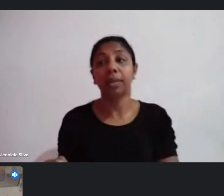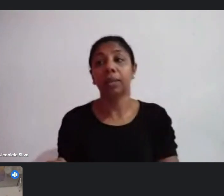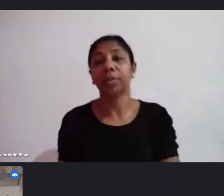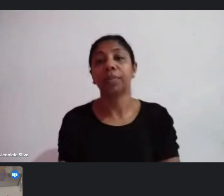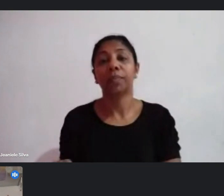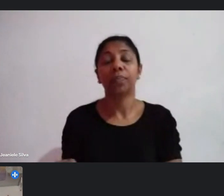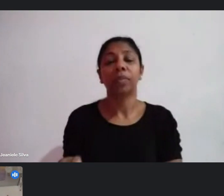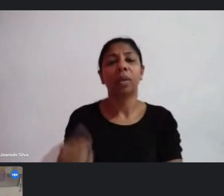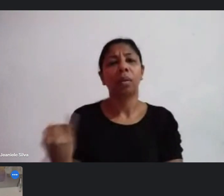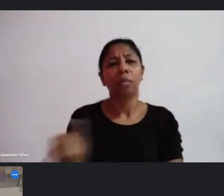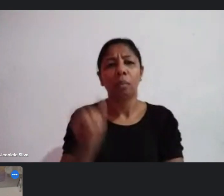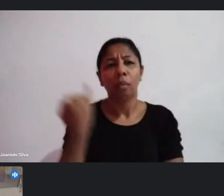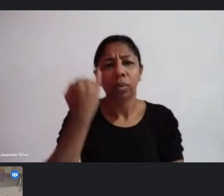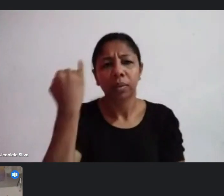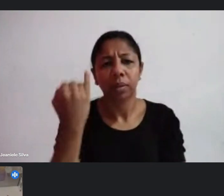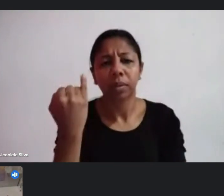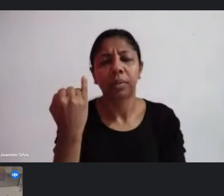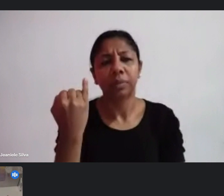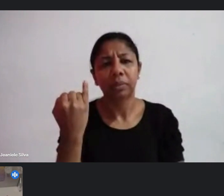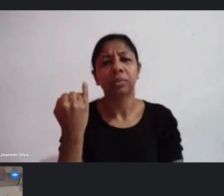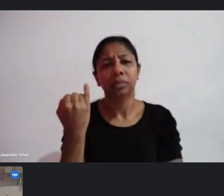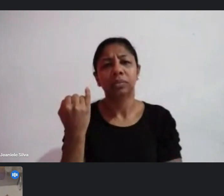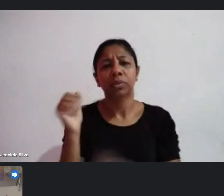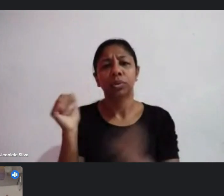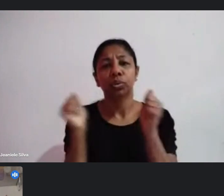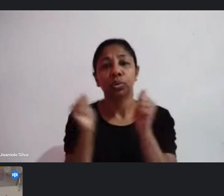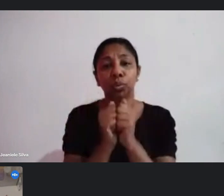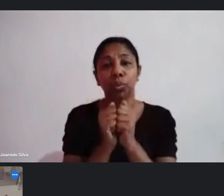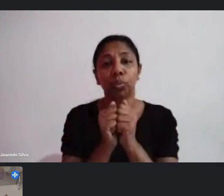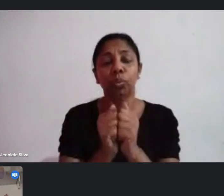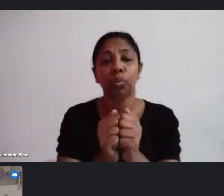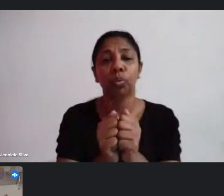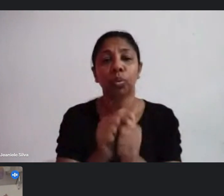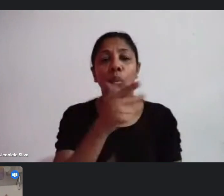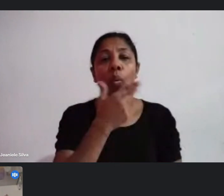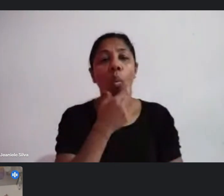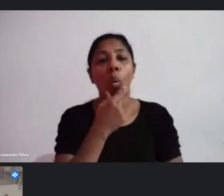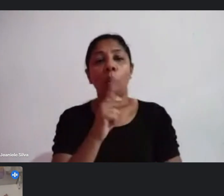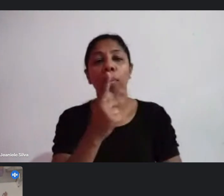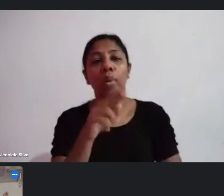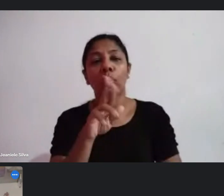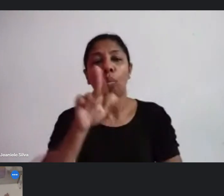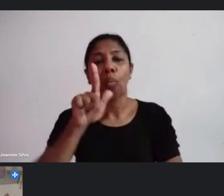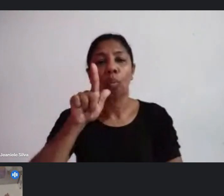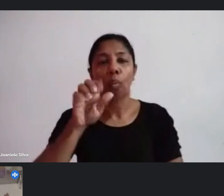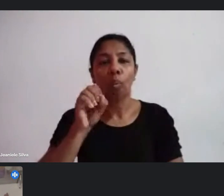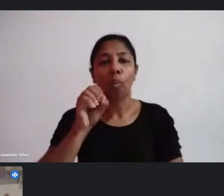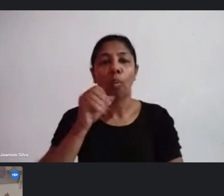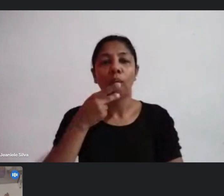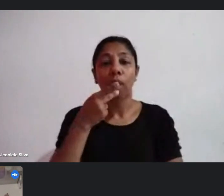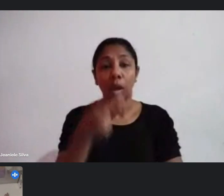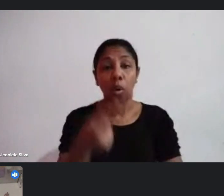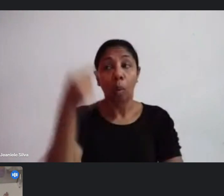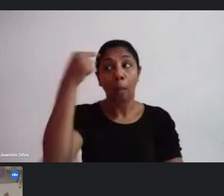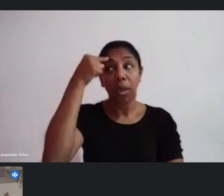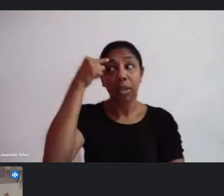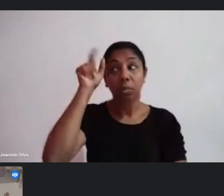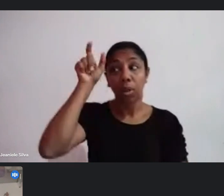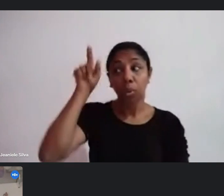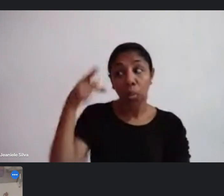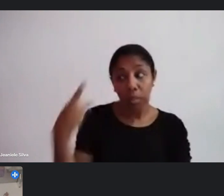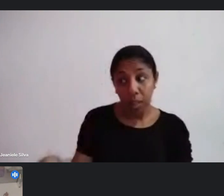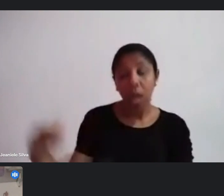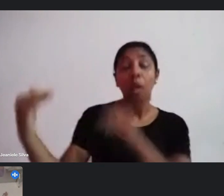é muito importante assim junto com o que o Hugo falou o pensamento dele eu concordo